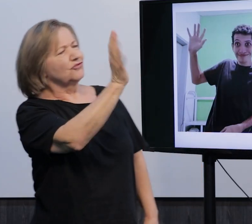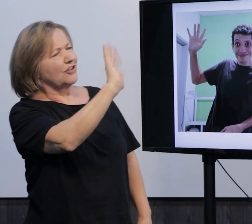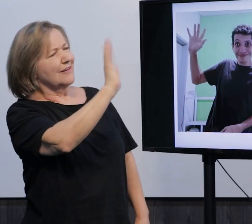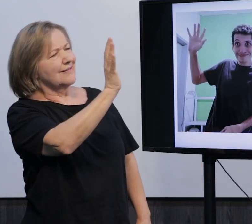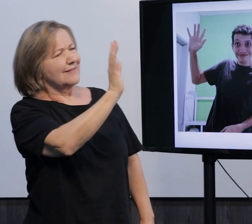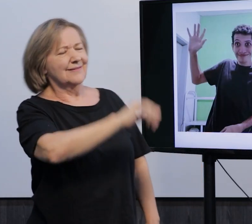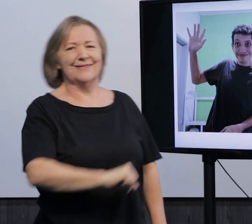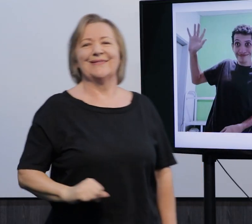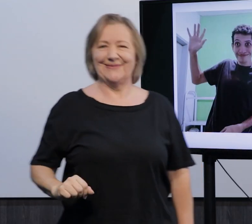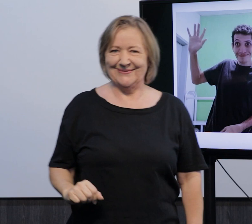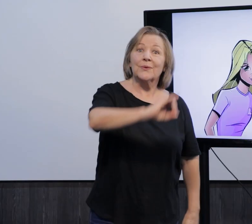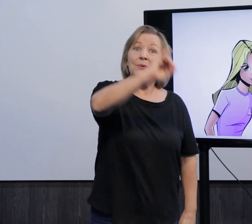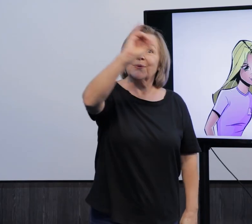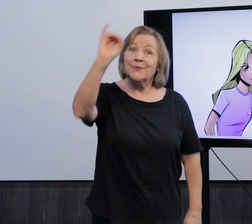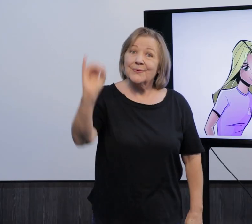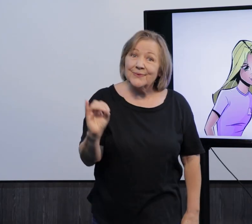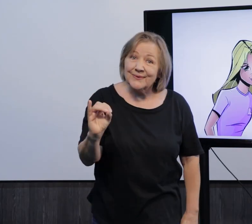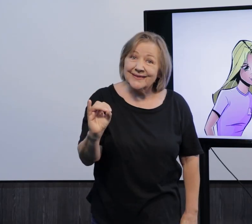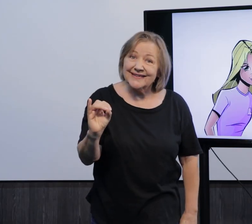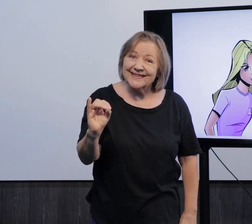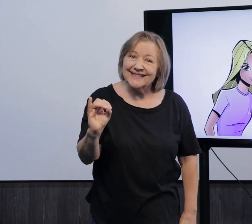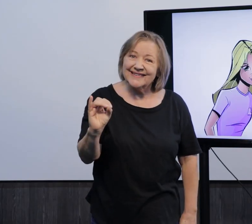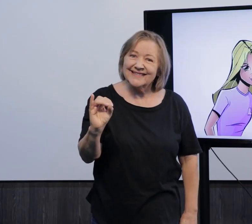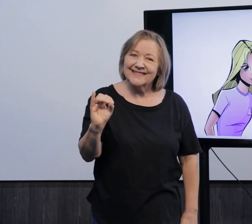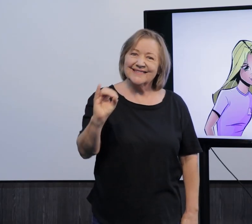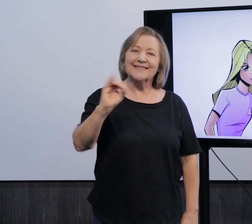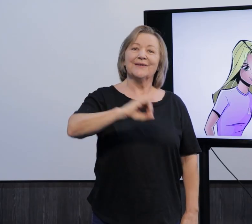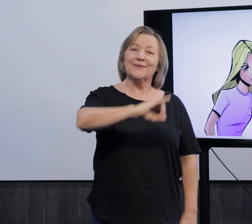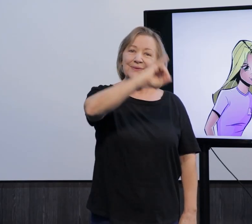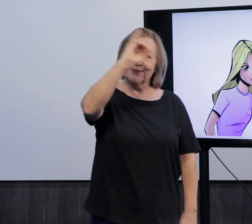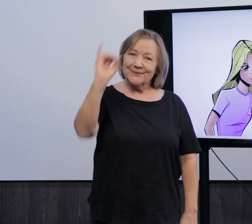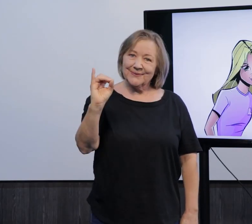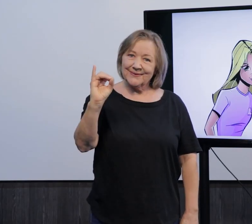tchau, oi, oi,